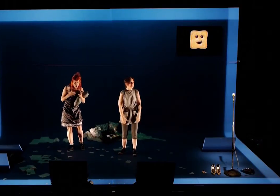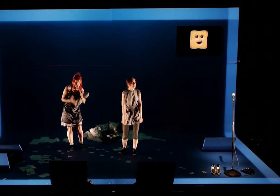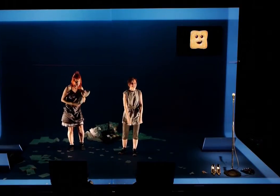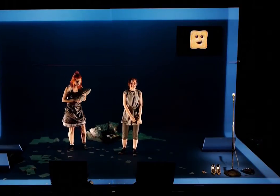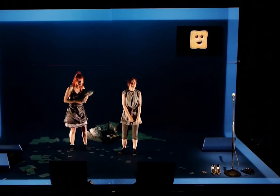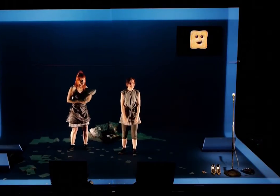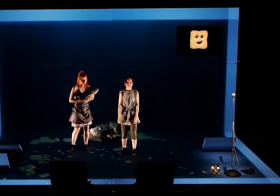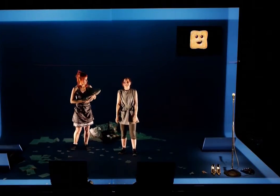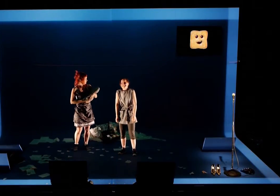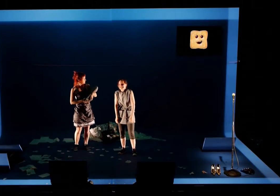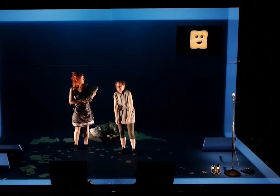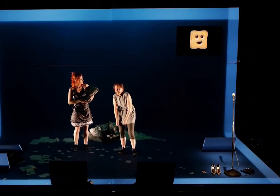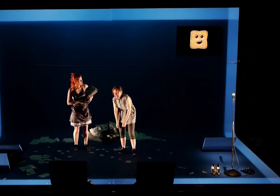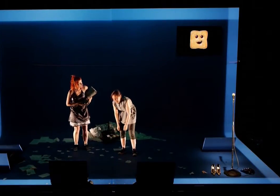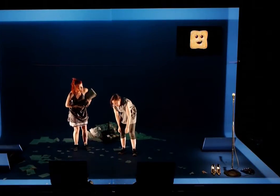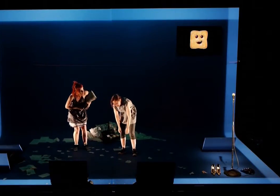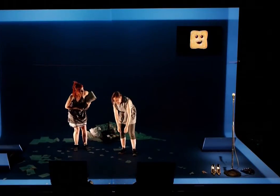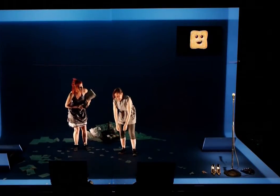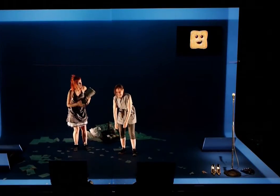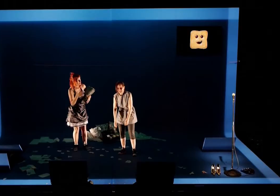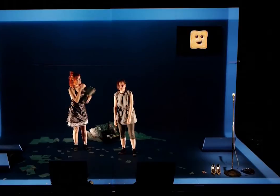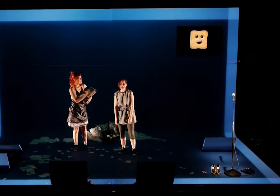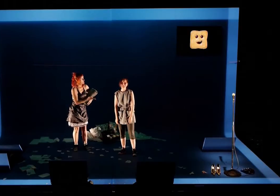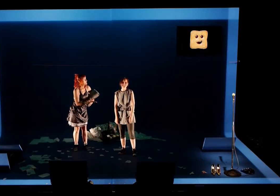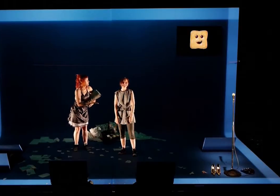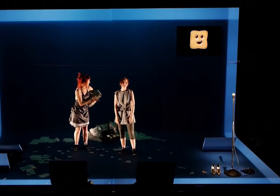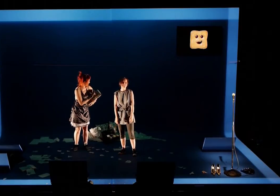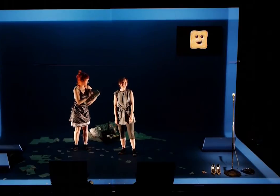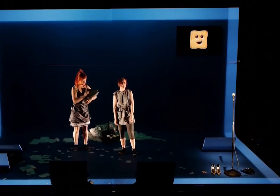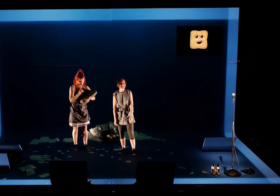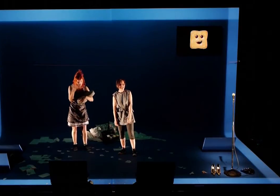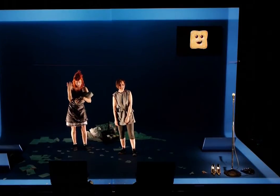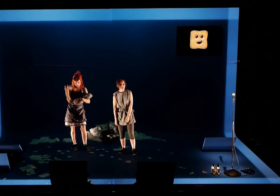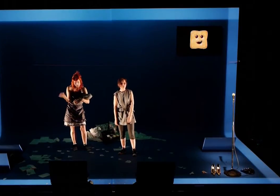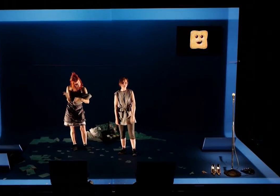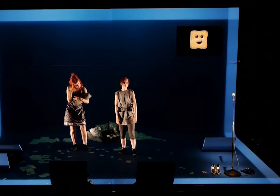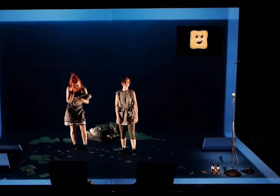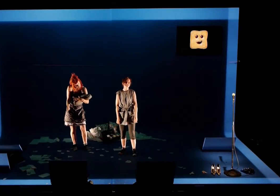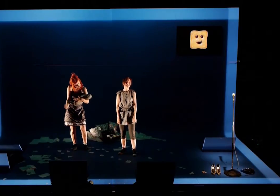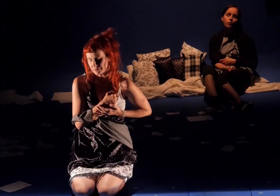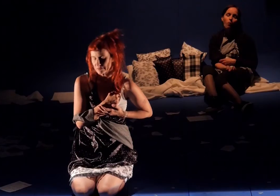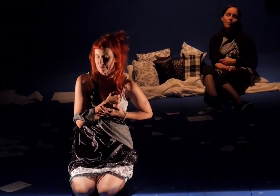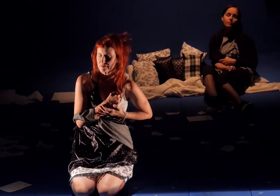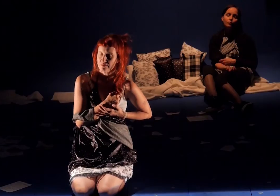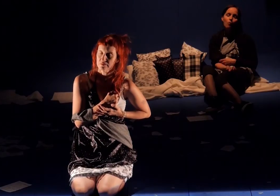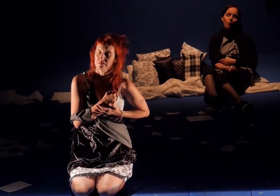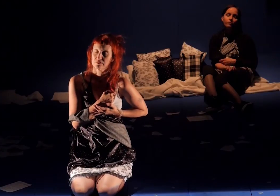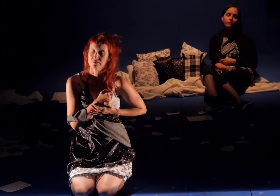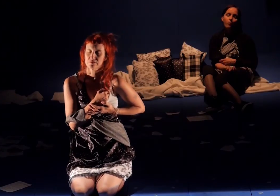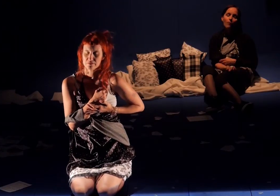certains titres, il a un titre de livre que j'aime bien, c'est « Souffrir à force d'aider ». C'est-à-dire, souvent, les gens qui font des burn-out sont des gens très perfectionnistes et qui ne savent pas s